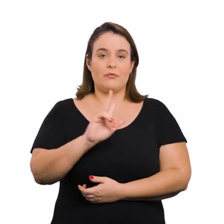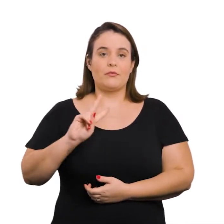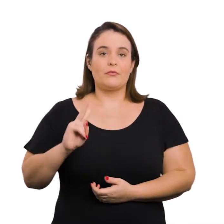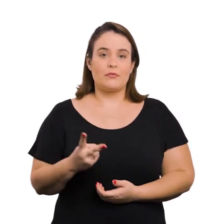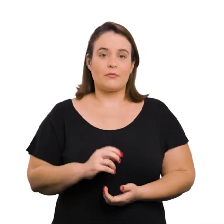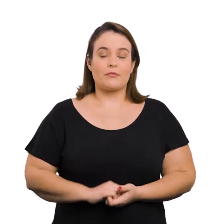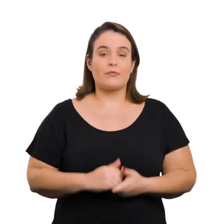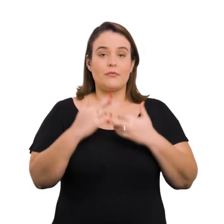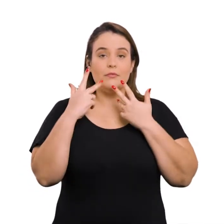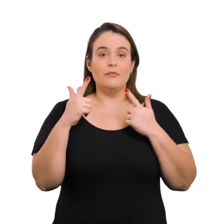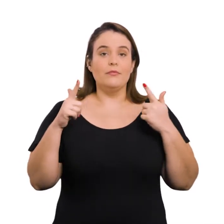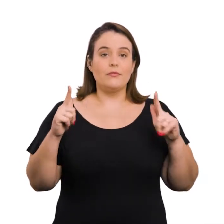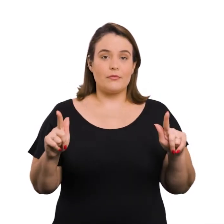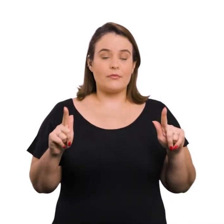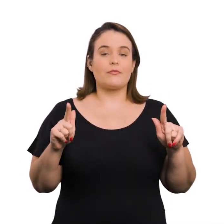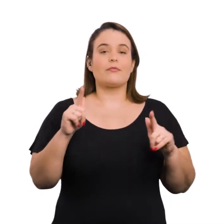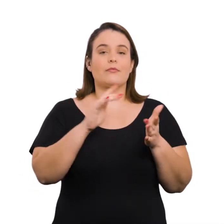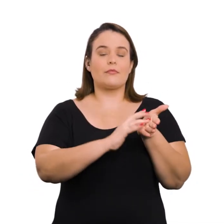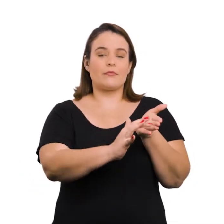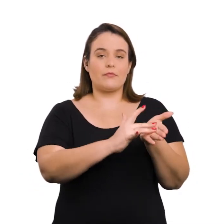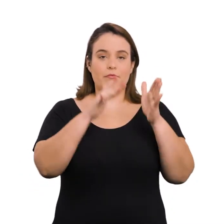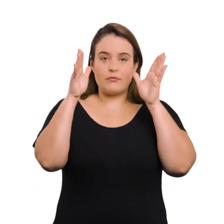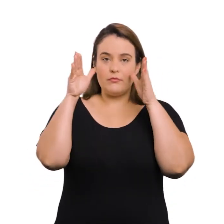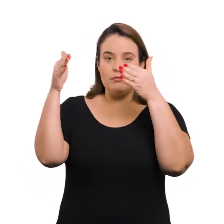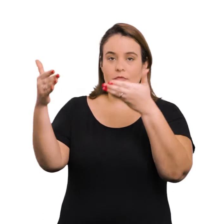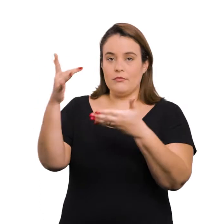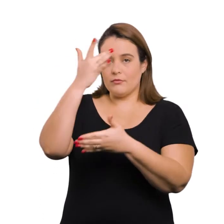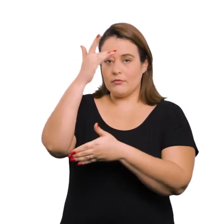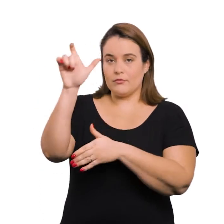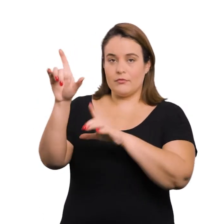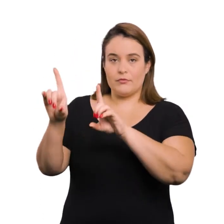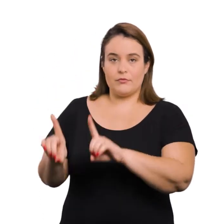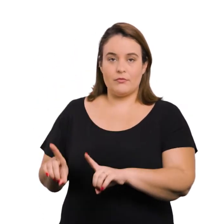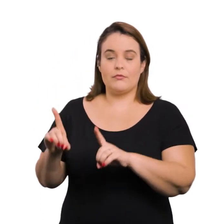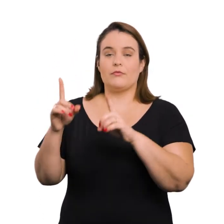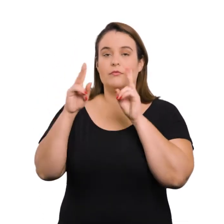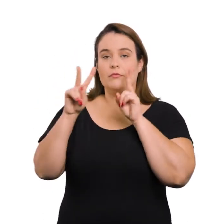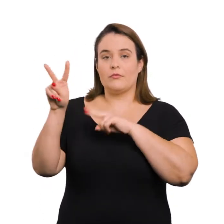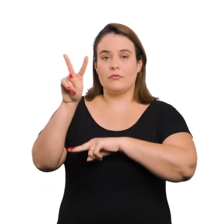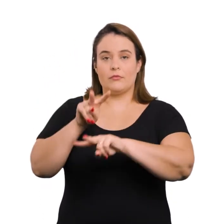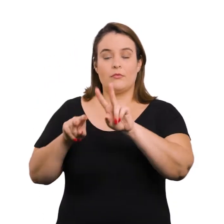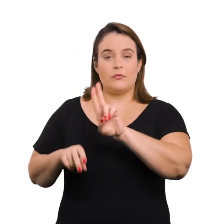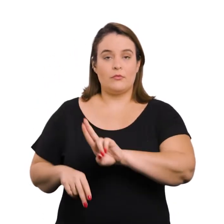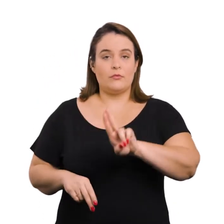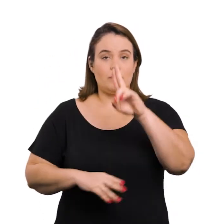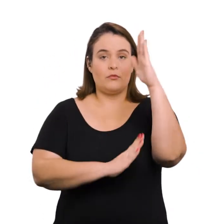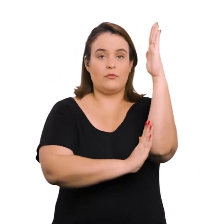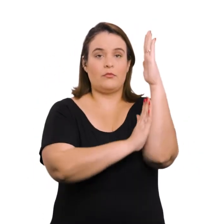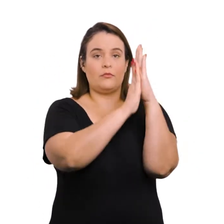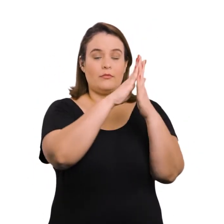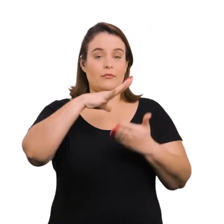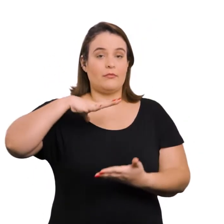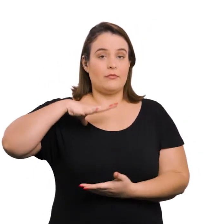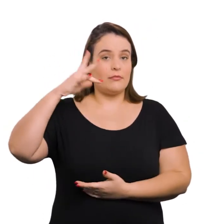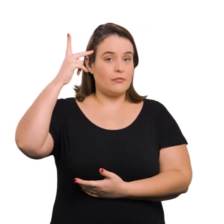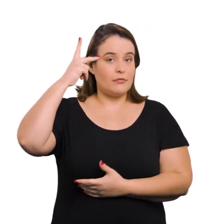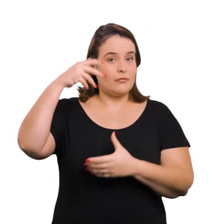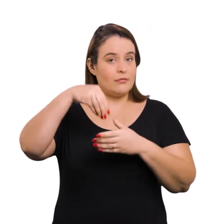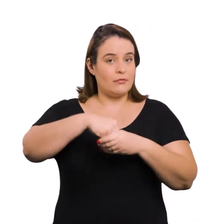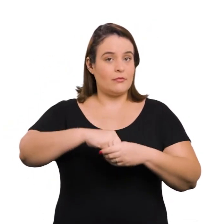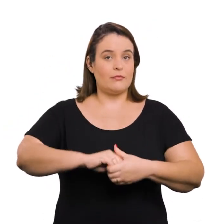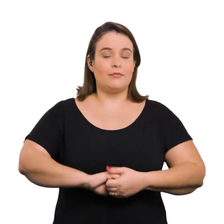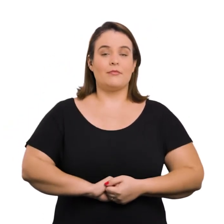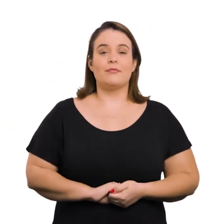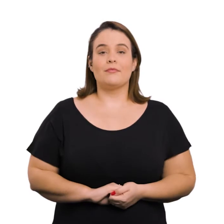2000. Sobre linguagem braille, dirigida às pessoas portadoras de deficiência visual quando do uso dos elevadores da